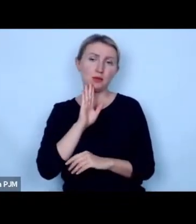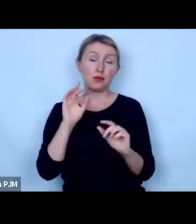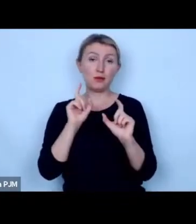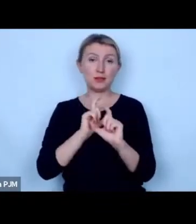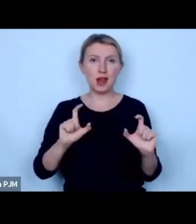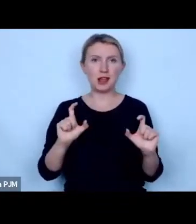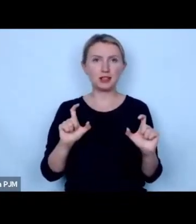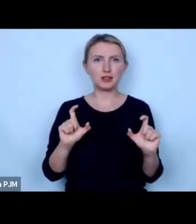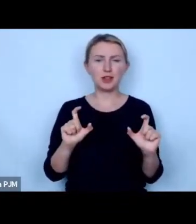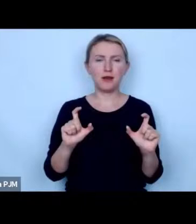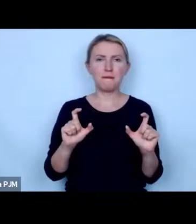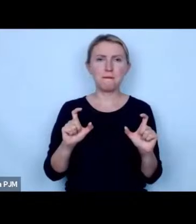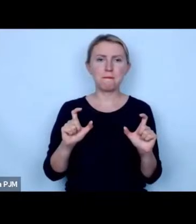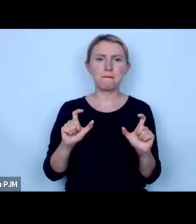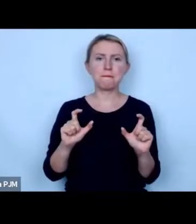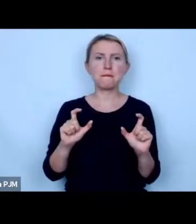momencie kiedy